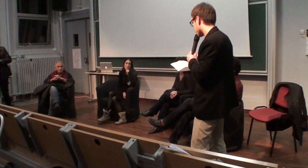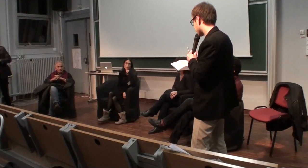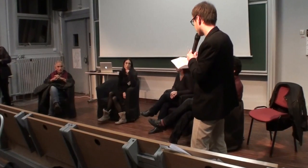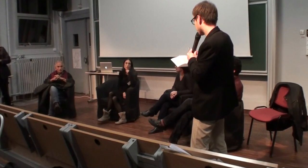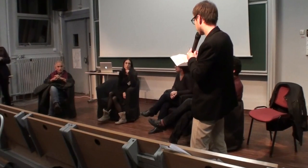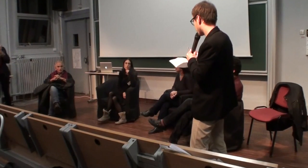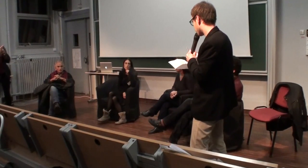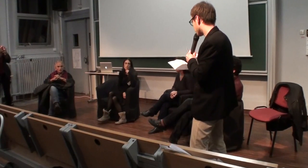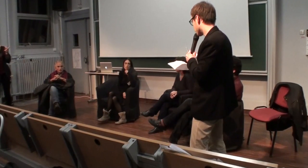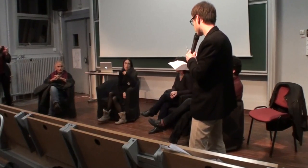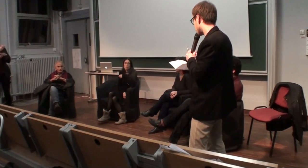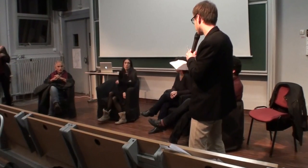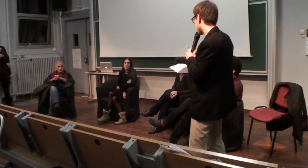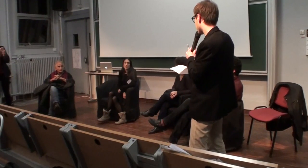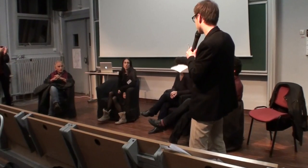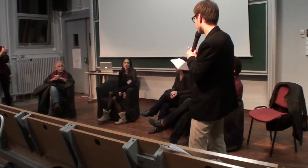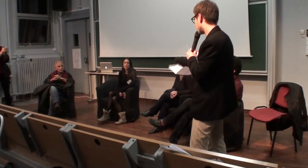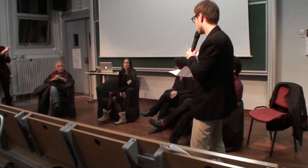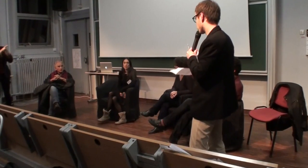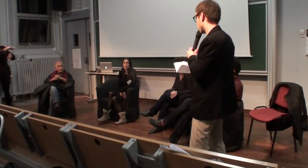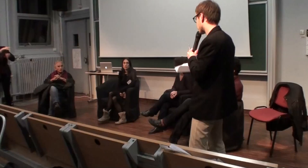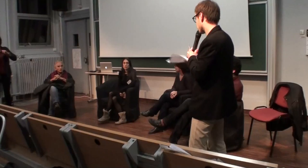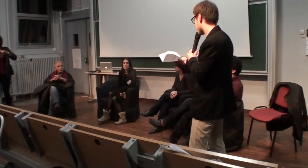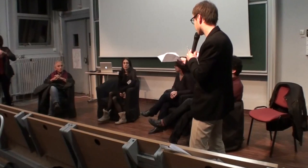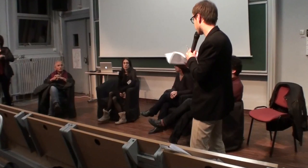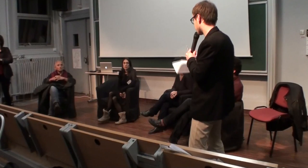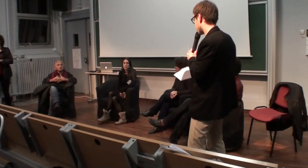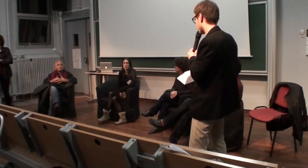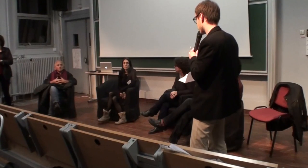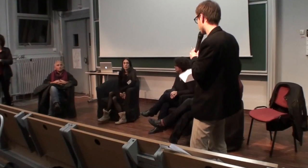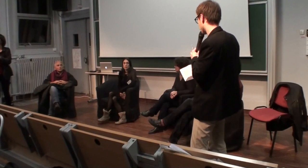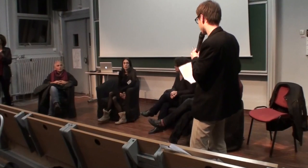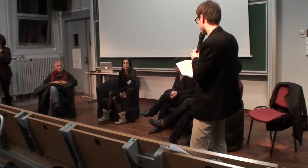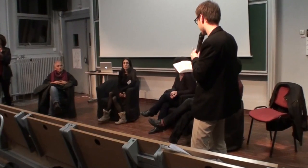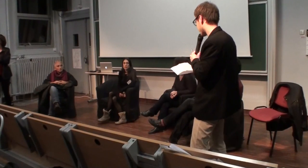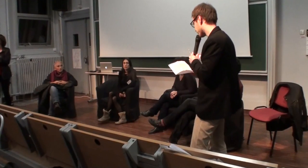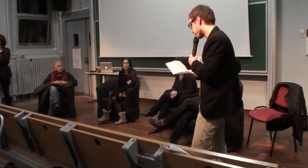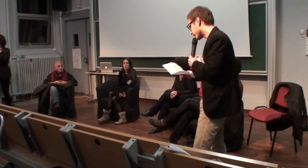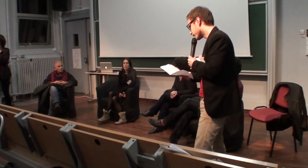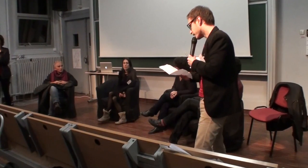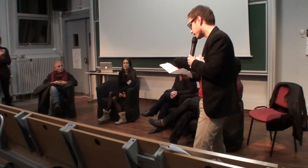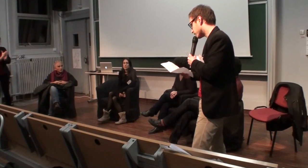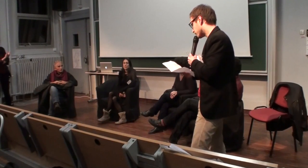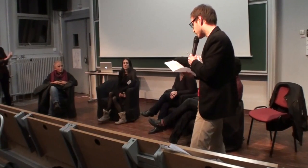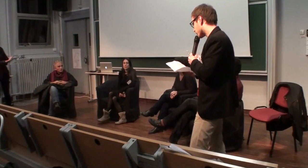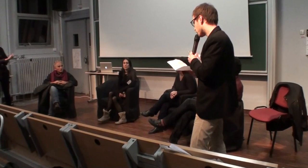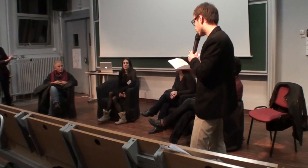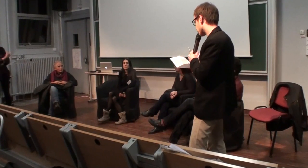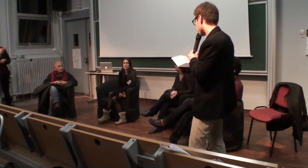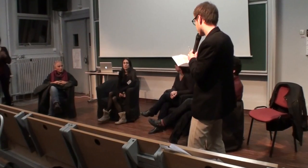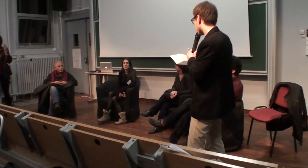enseignante en philosophie et a écrit plusieurs ouvrages, dont certains avec M. Benassayek. Ils ont également fondé ensemble